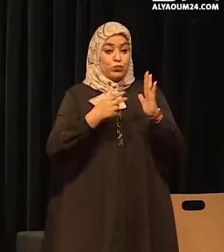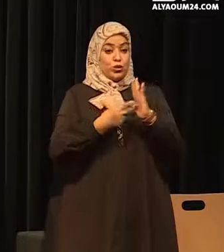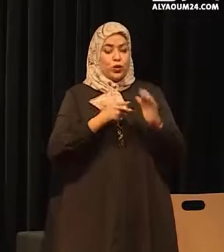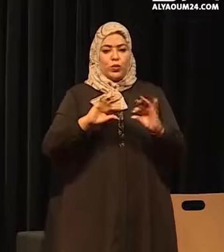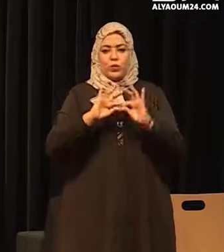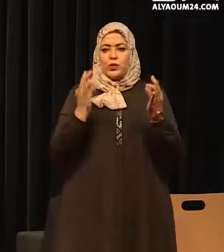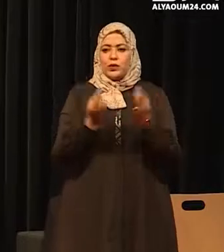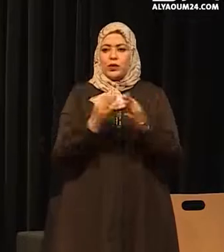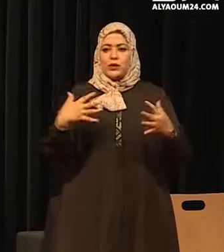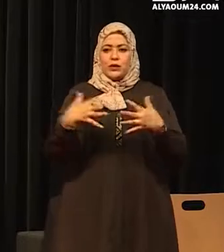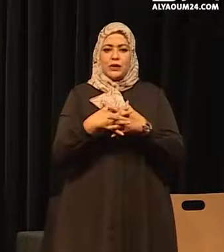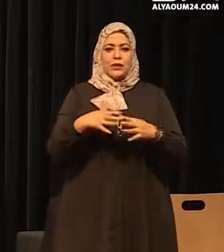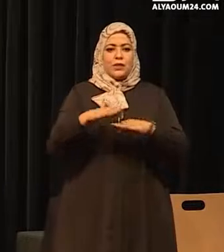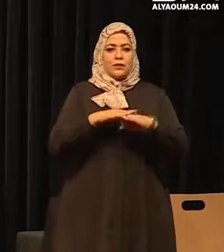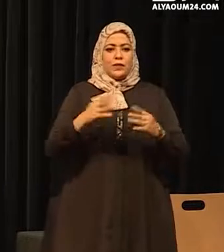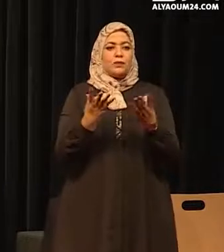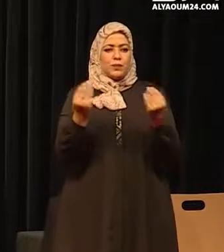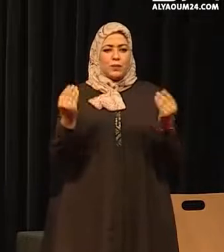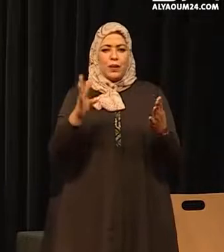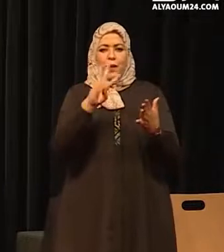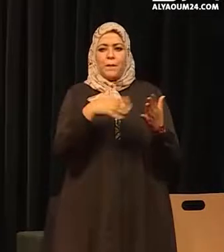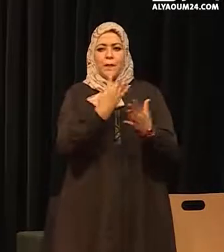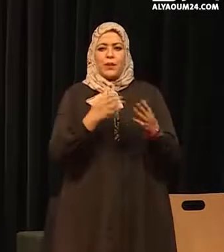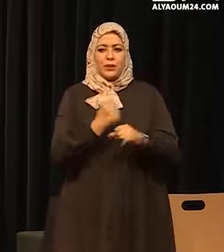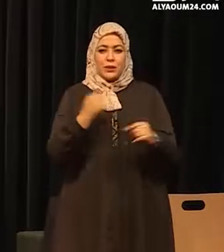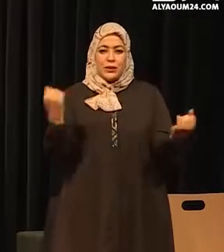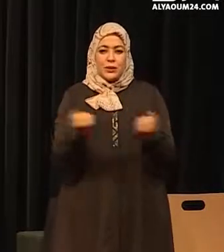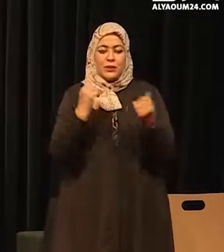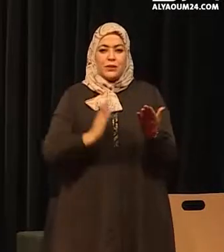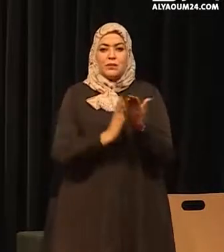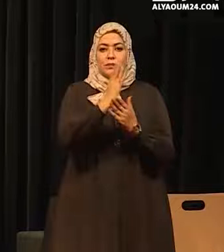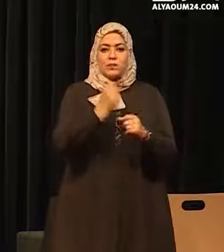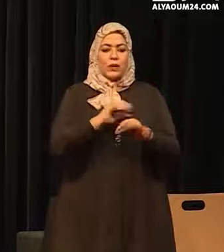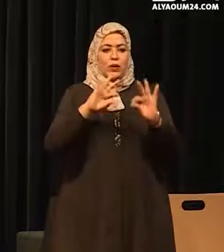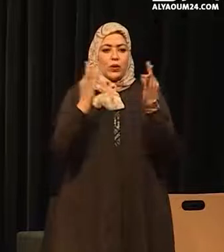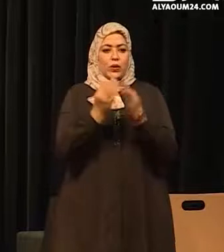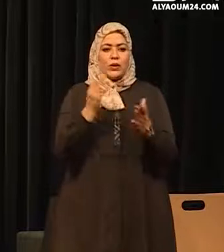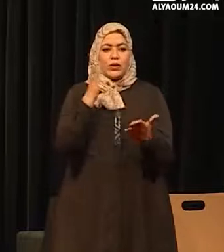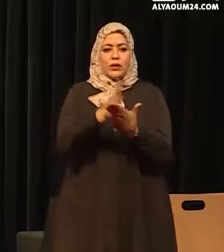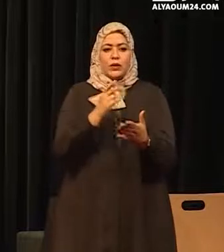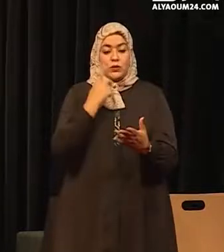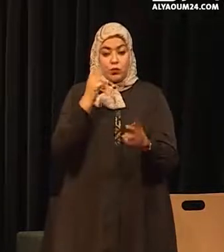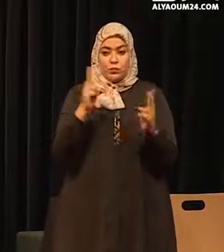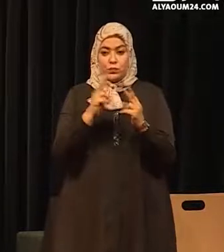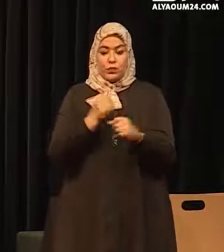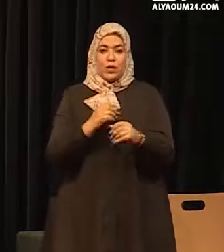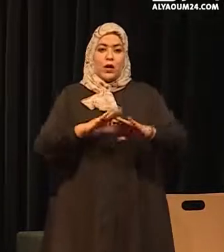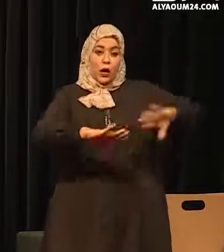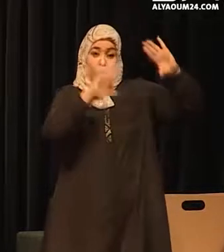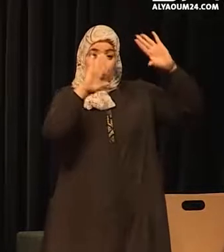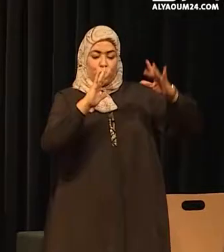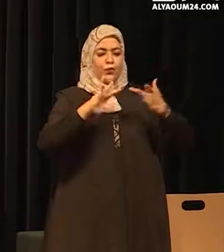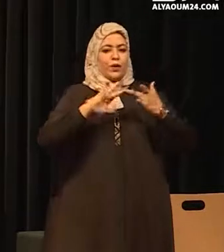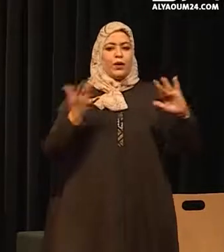أسرية دامجة وإطلاق مجموعة من البرامج لتعزيز صمودي القصر بما في الصمود ضد العنف